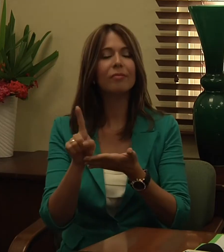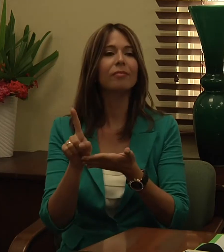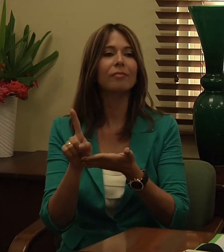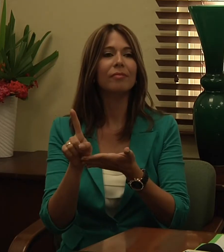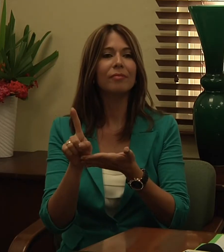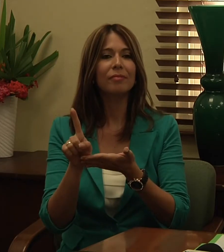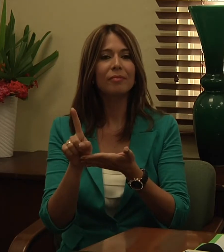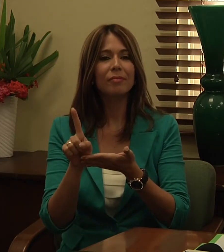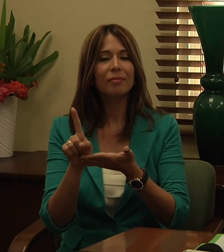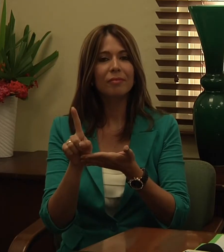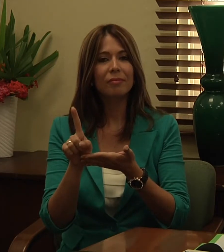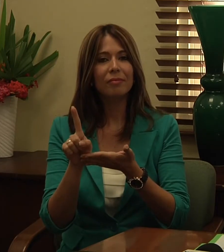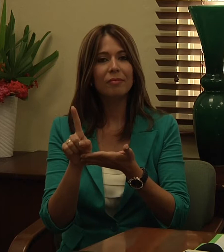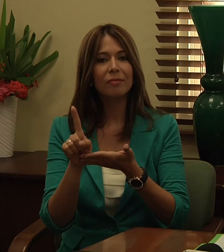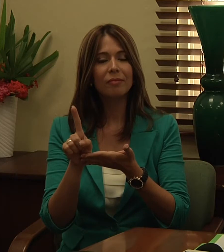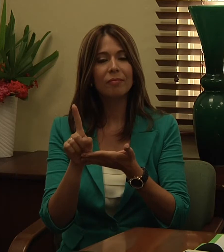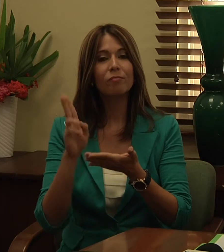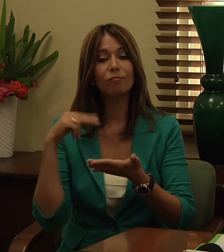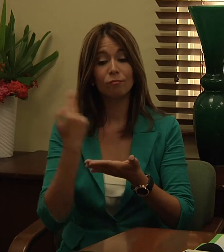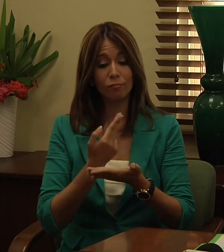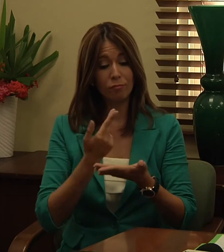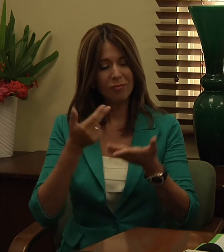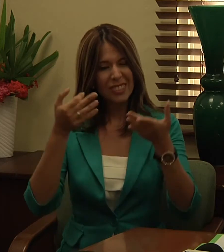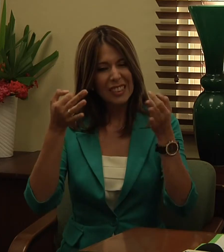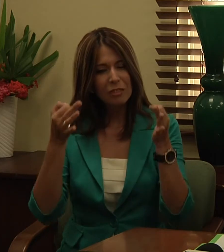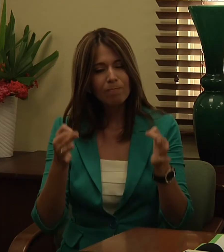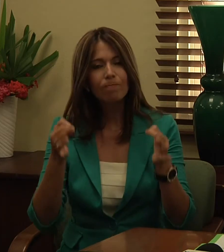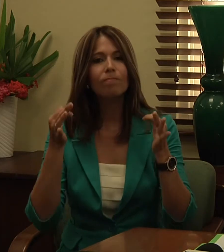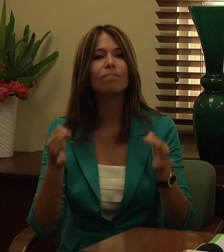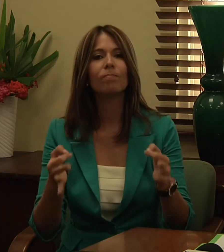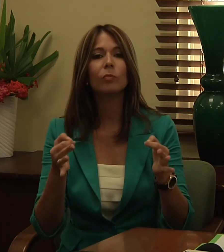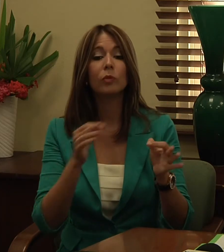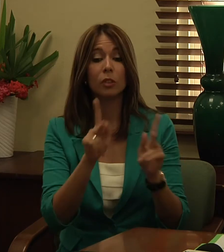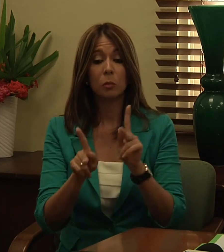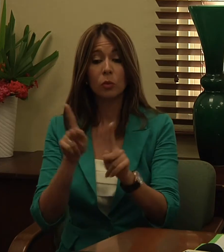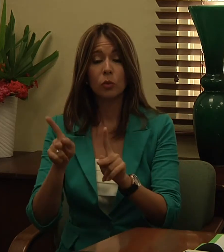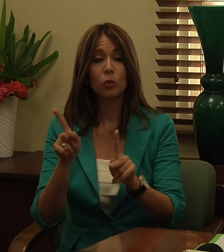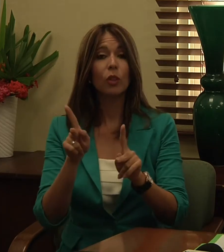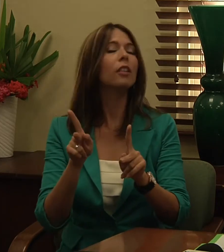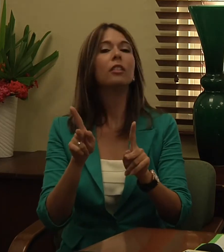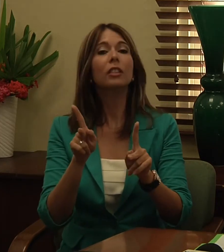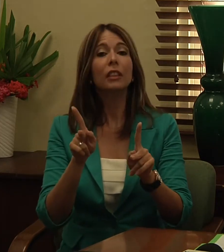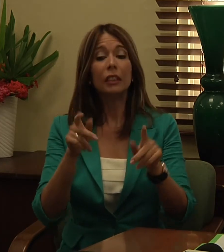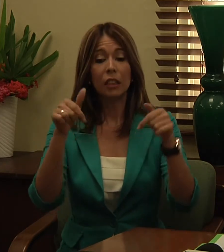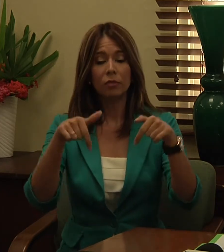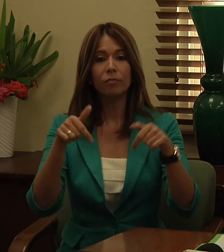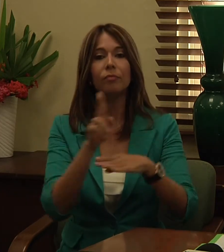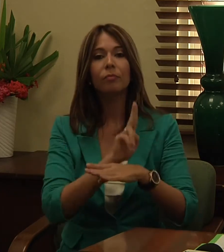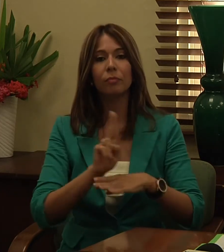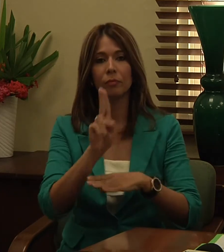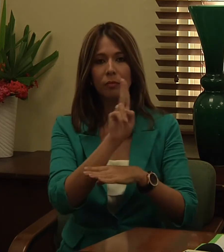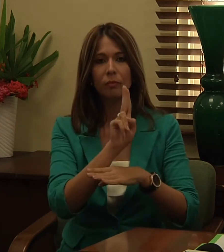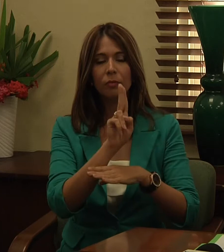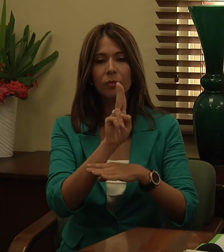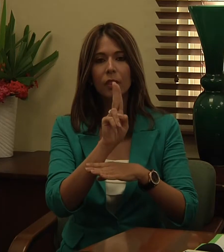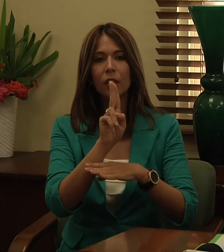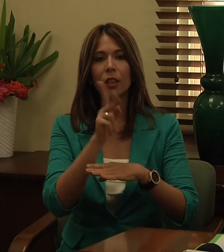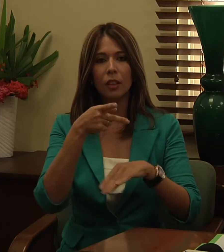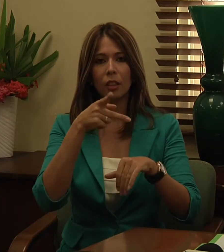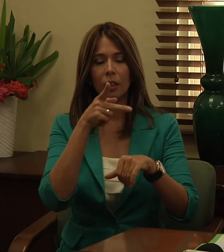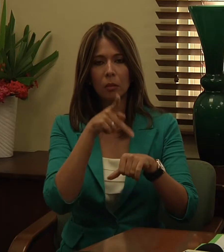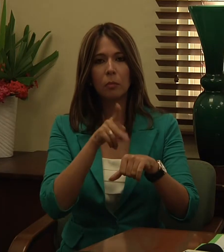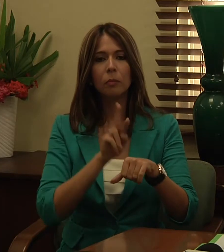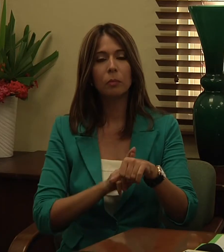que la familia colegial y en especial todas las dependencias de nuestro recinto